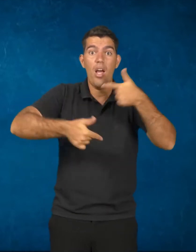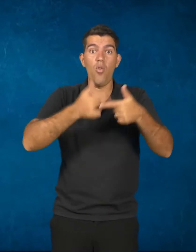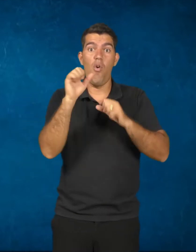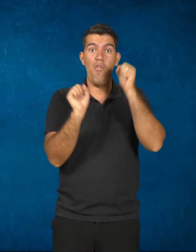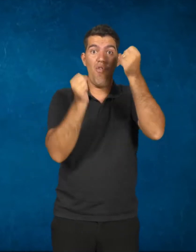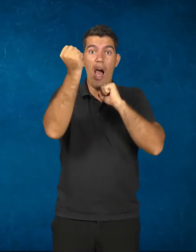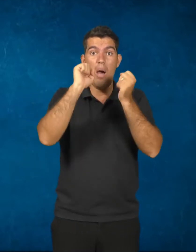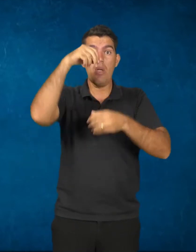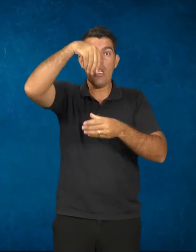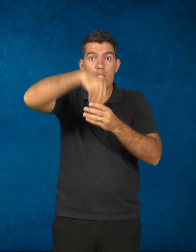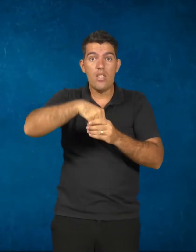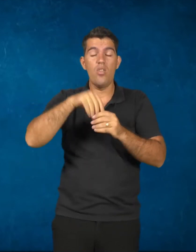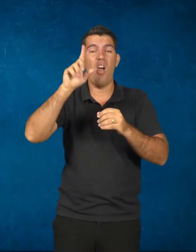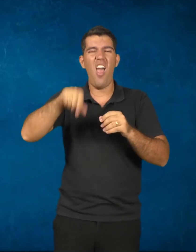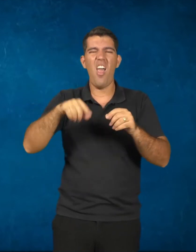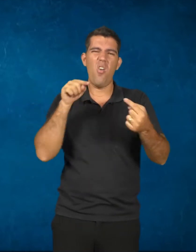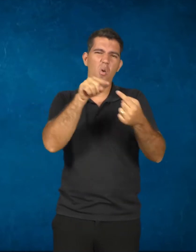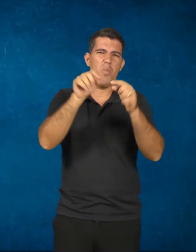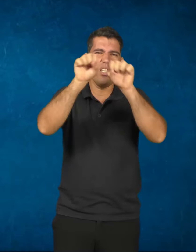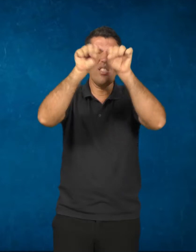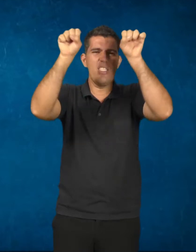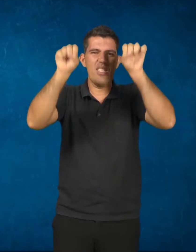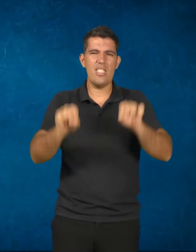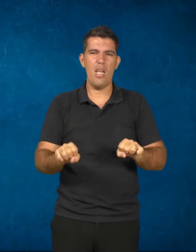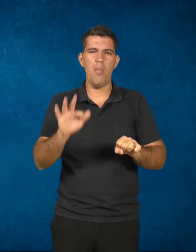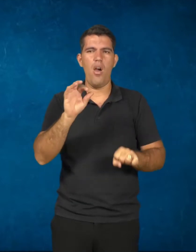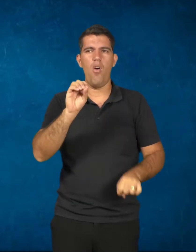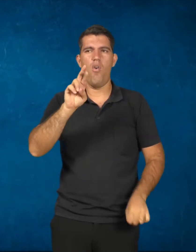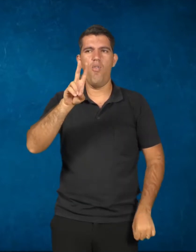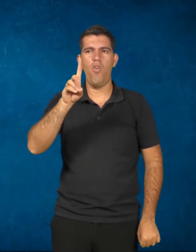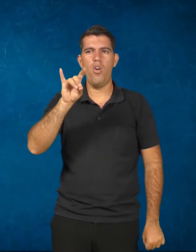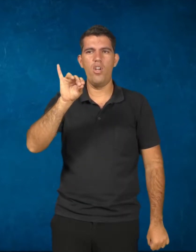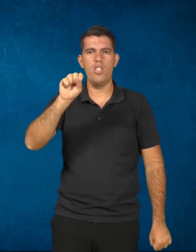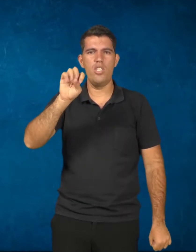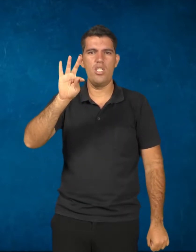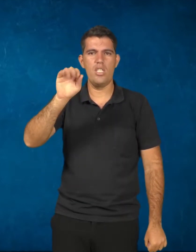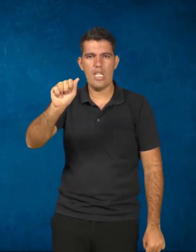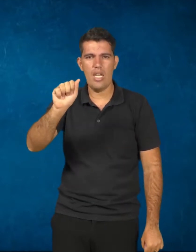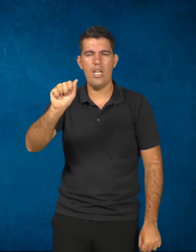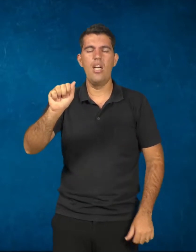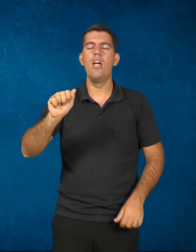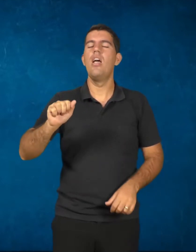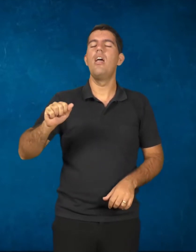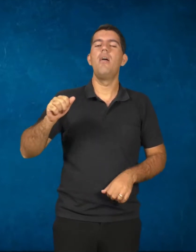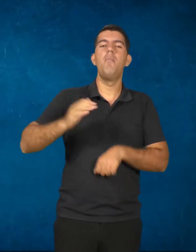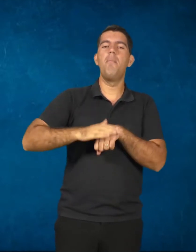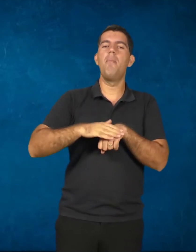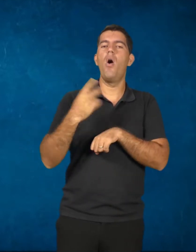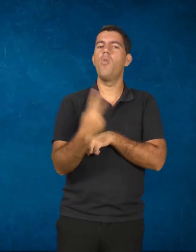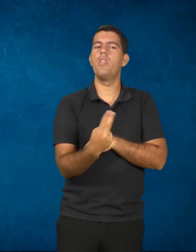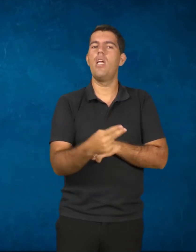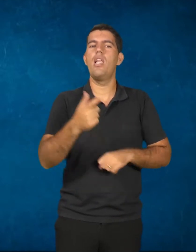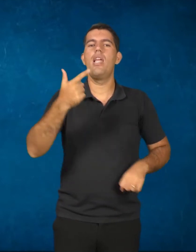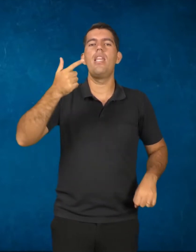principalmente, no sistema fordista, telorista, ele não assume